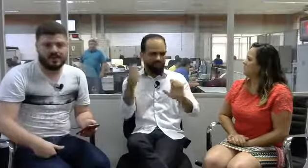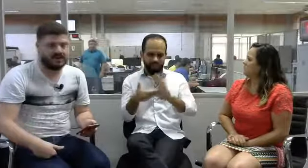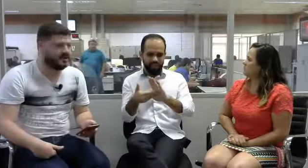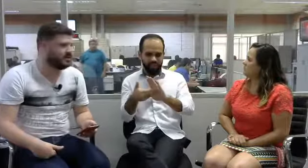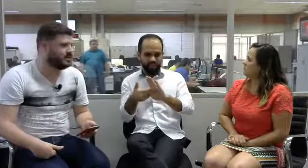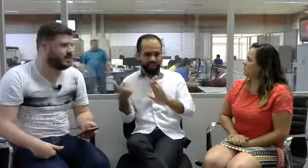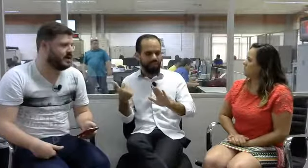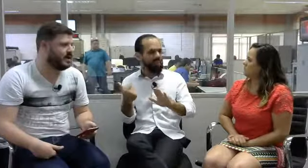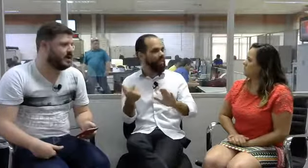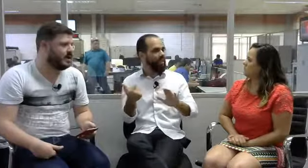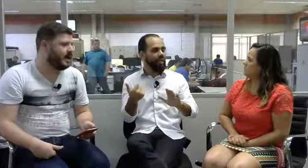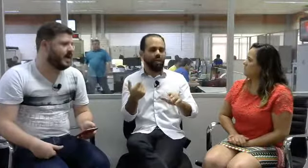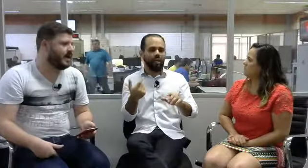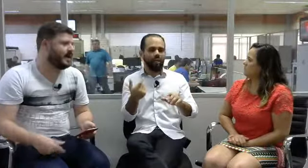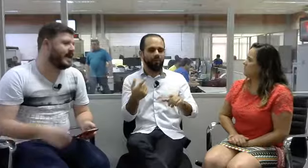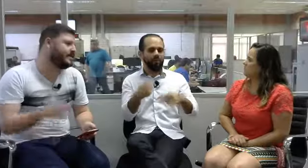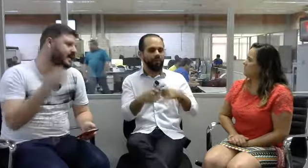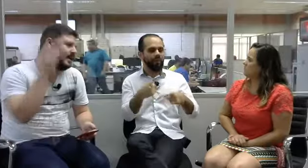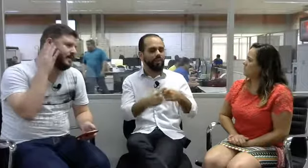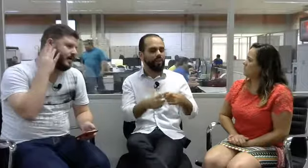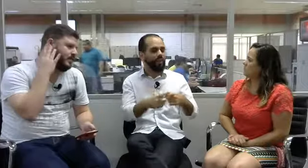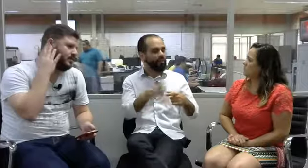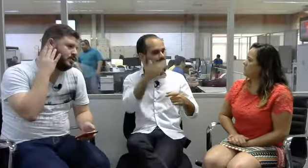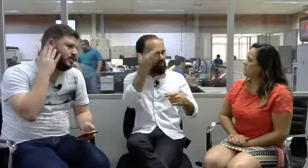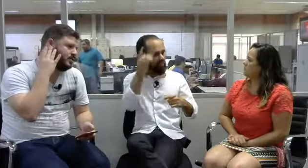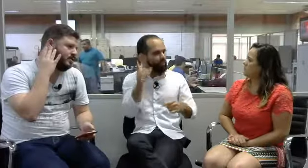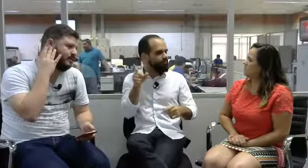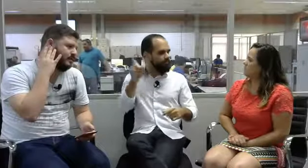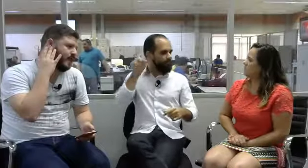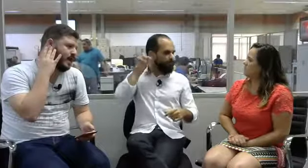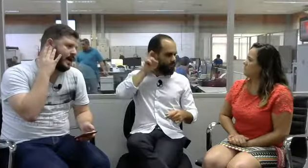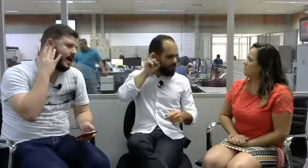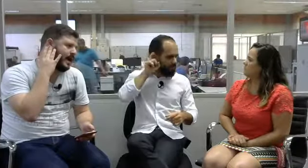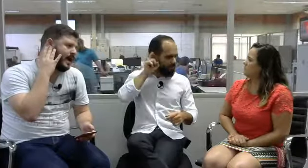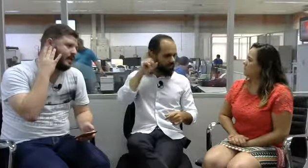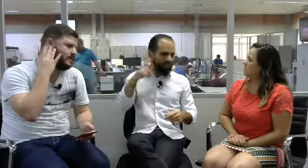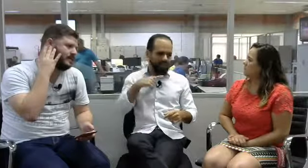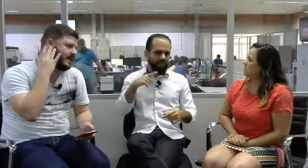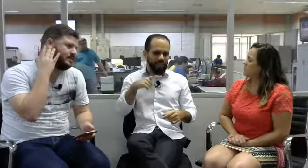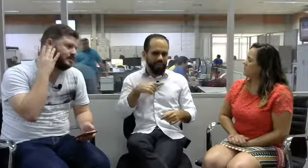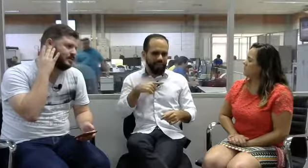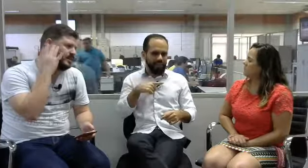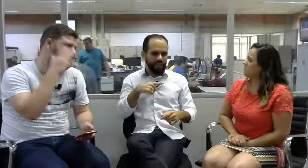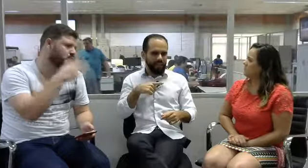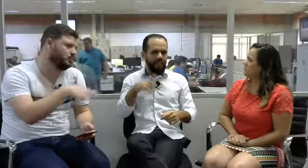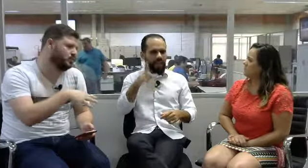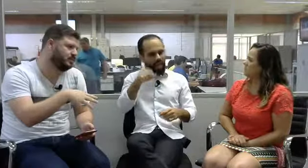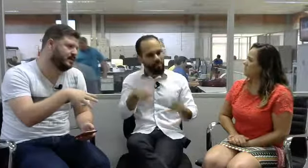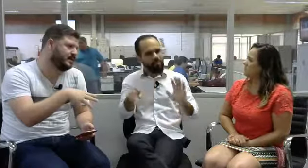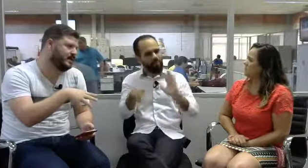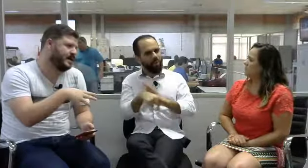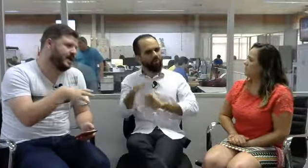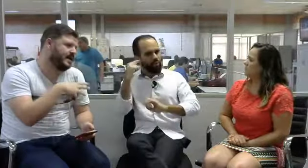antes, né? Quem tem aparelho auditivo é considerado da comunidade surda? Ele